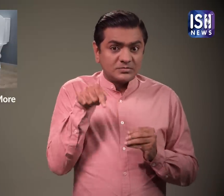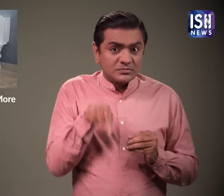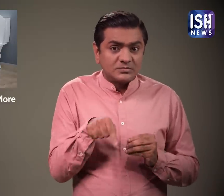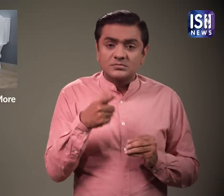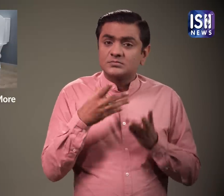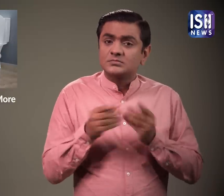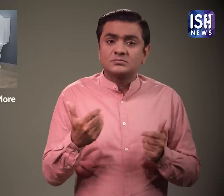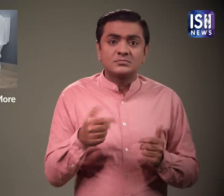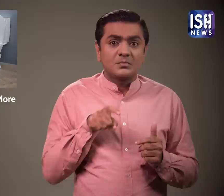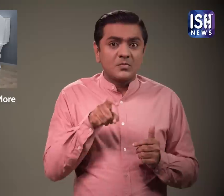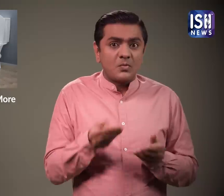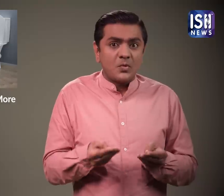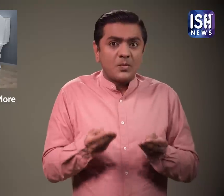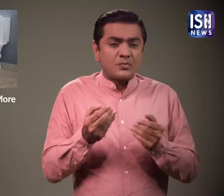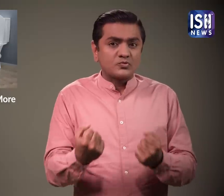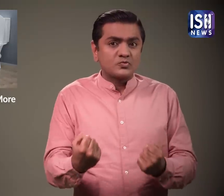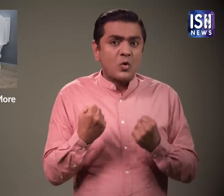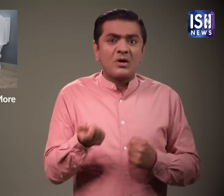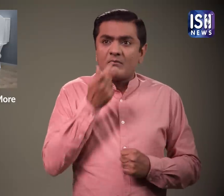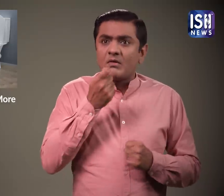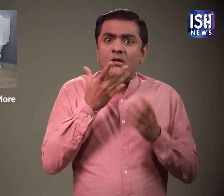इलाज में ज्यादा समय लग रहा है